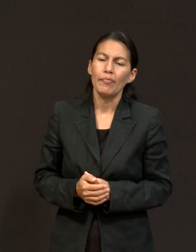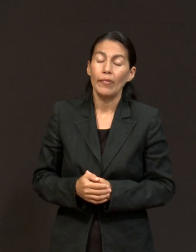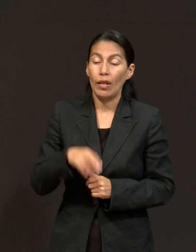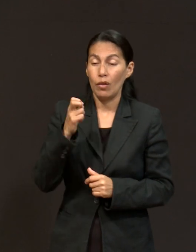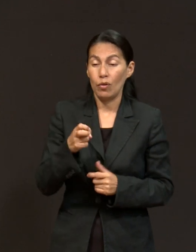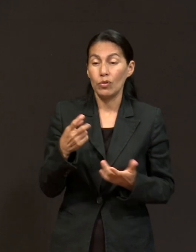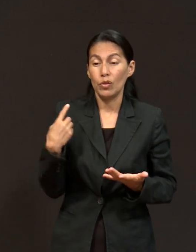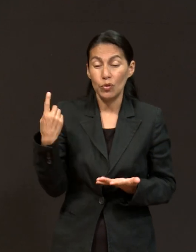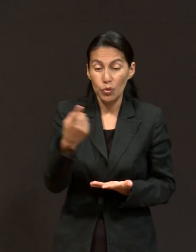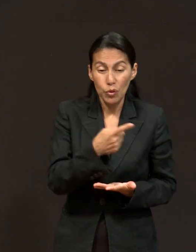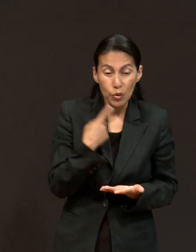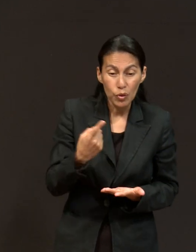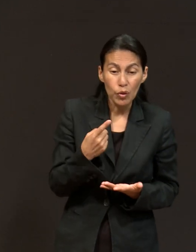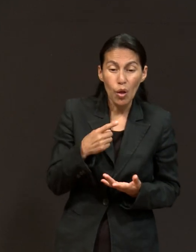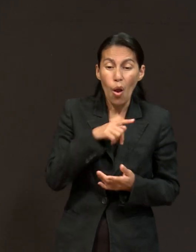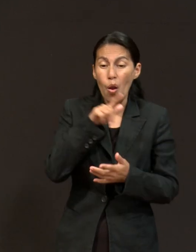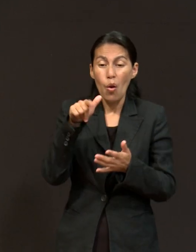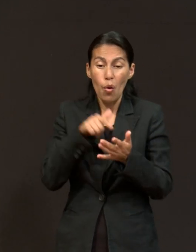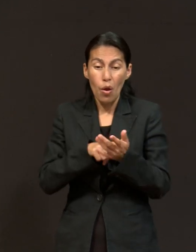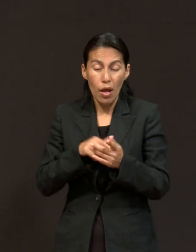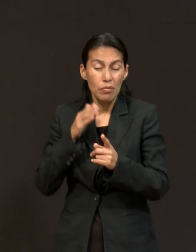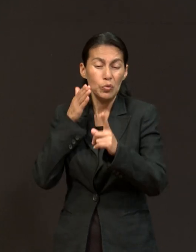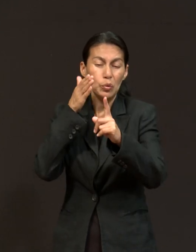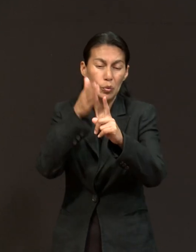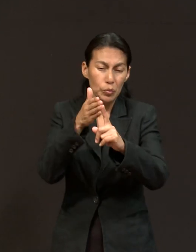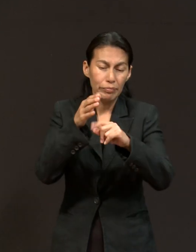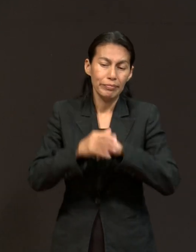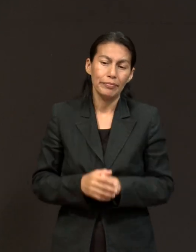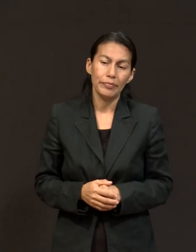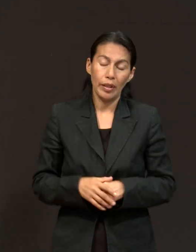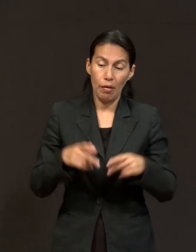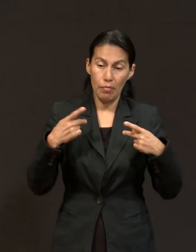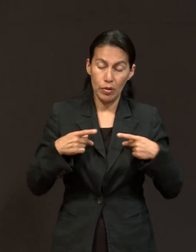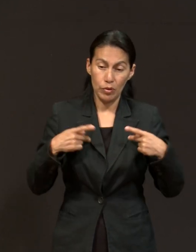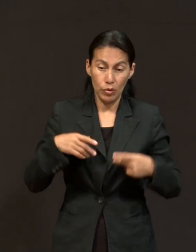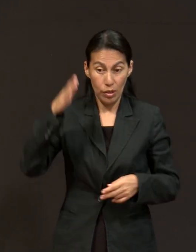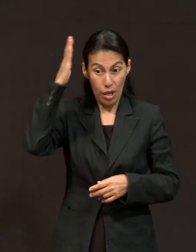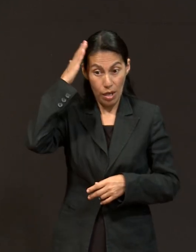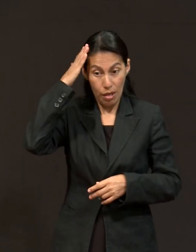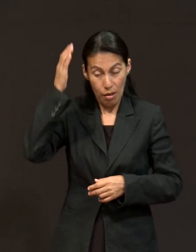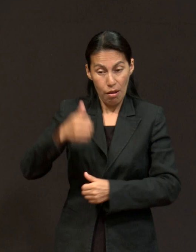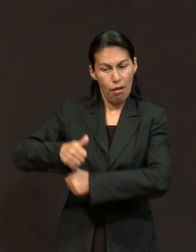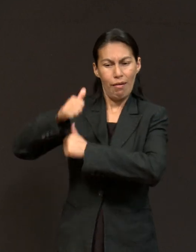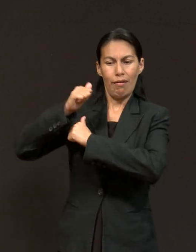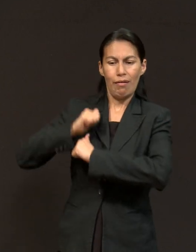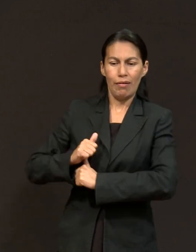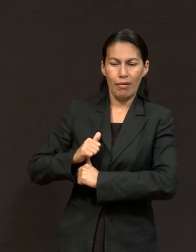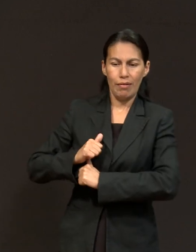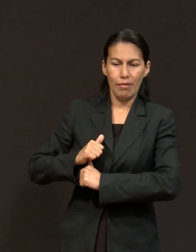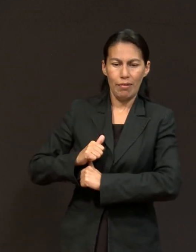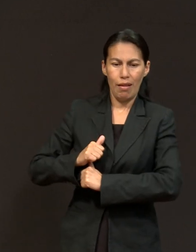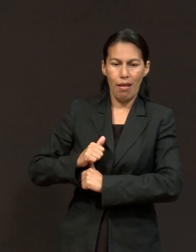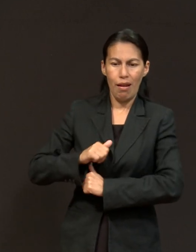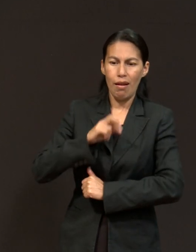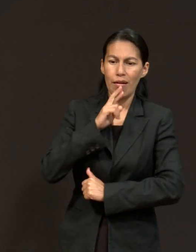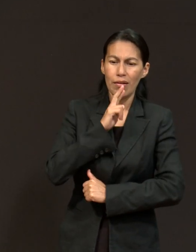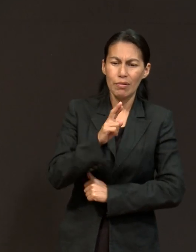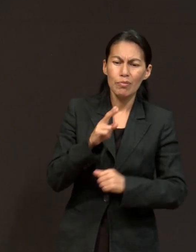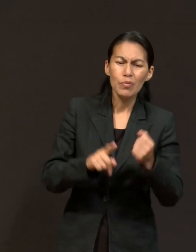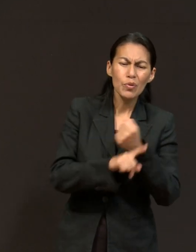Entonces, teníamos que ir a algún lugar designado. Cuando vamos a ese lugar, el que va al frente tiene que resolver ciertas circunstancias